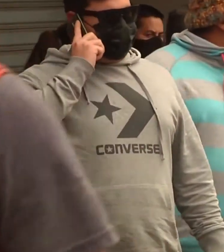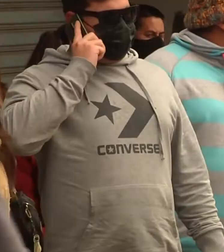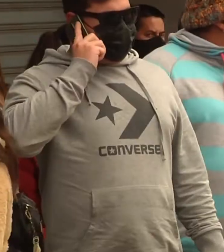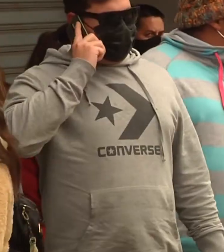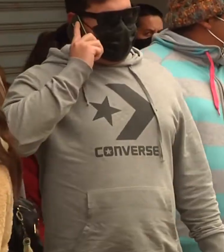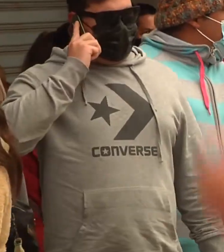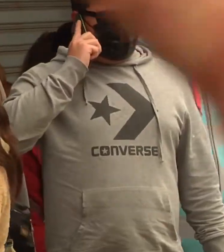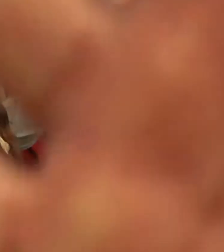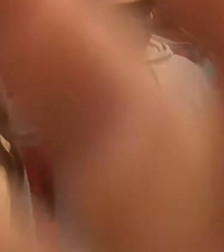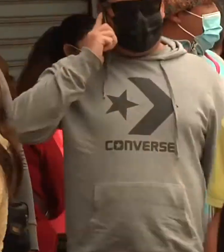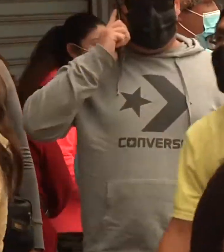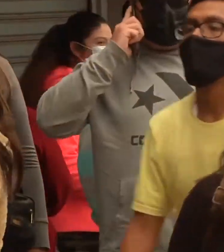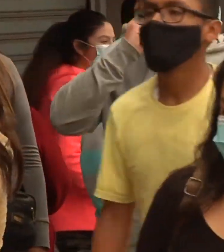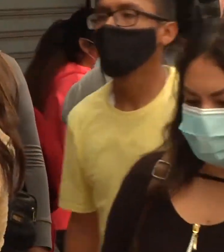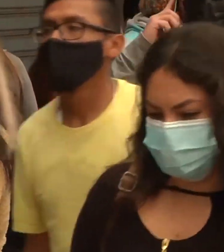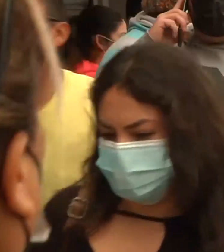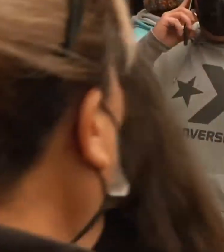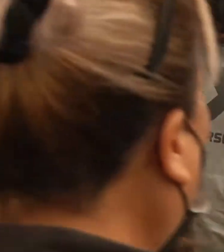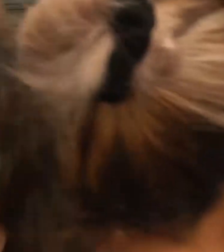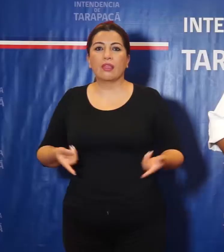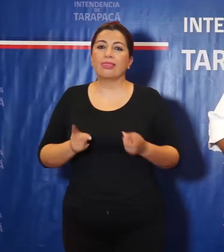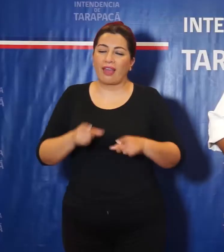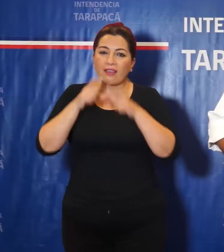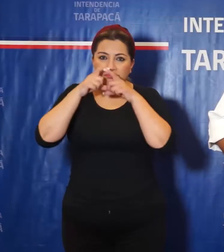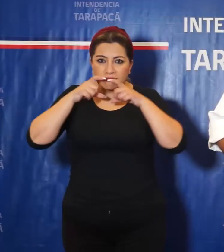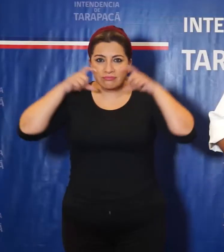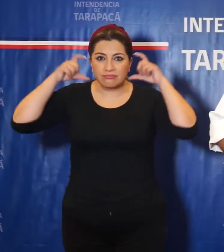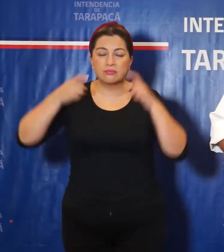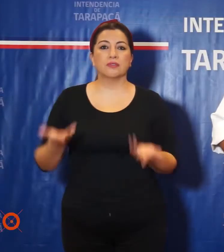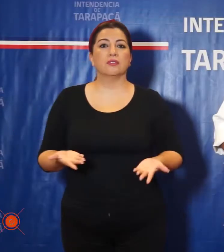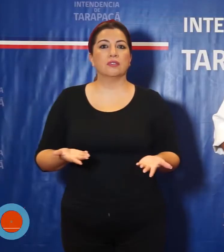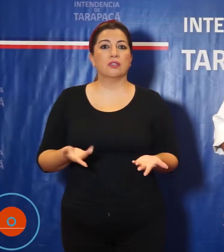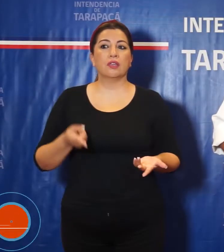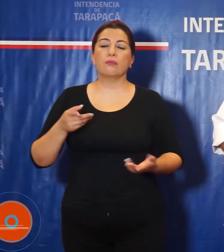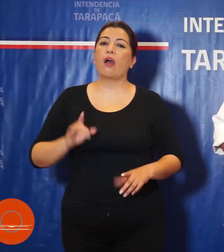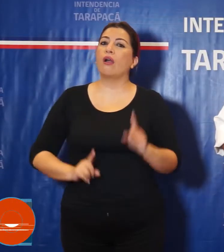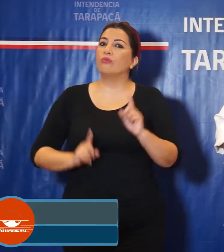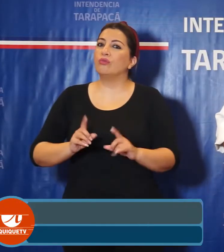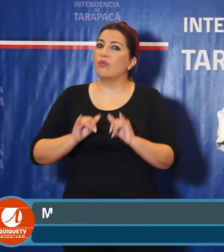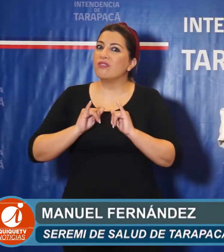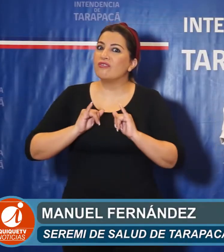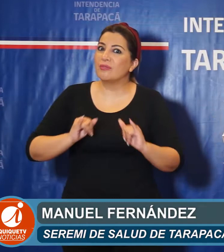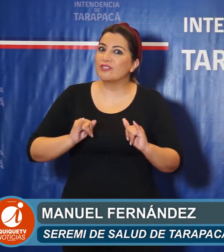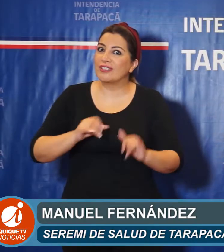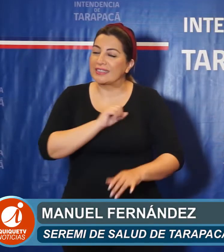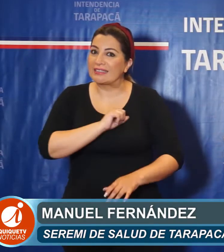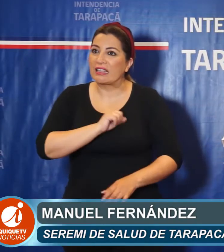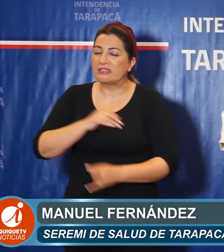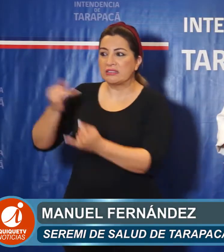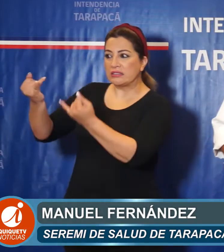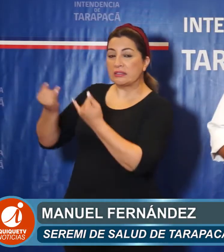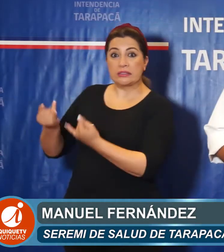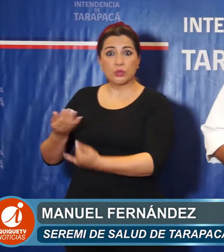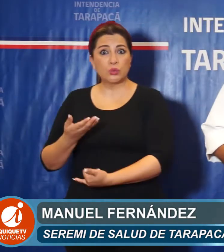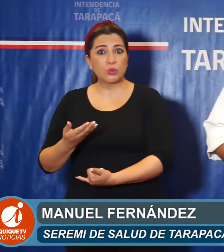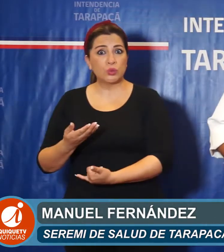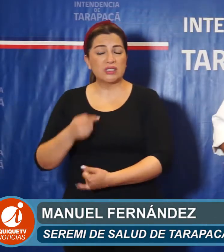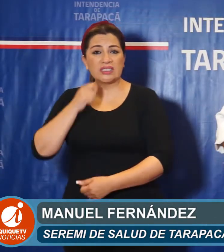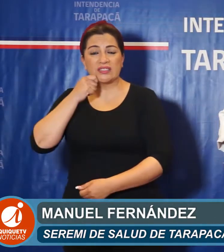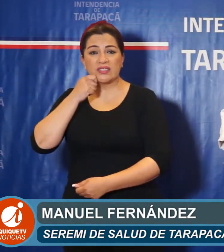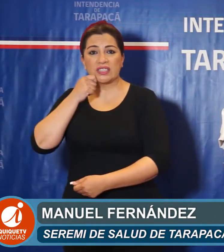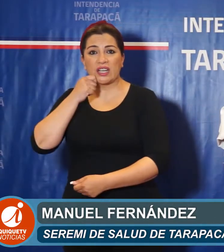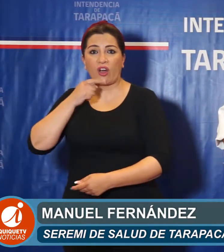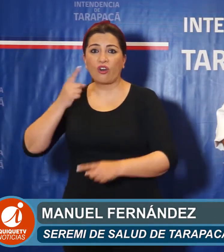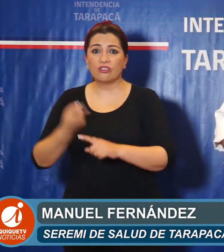son algunos de los ejemplos. Si bien es cierto, hoy día podemos descartar esta información que no era efectiva respecto a que retrocedíamos a